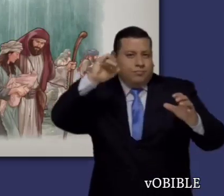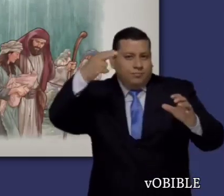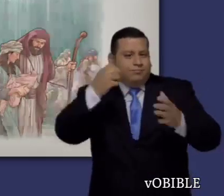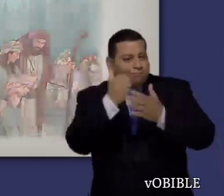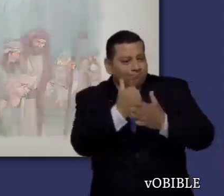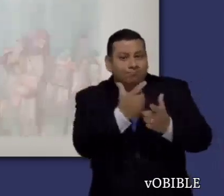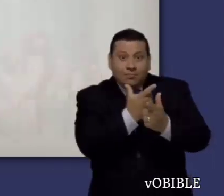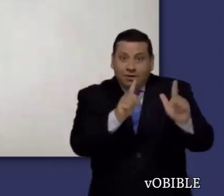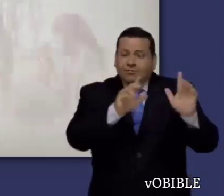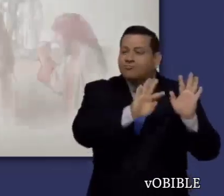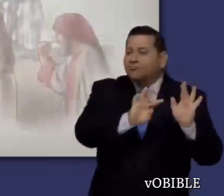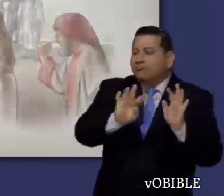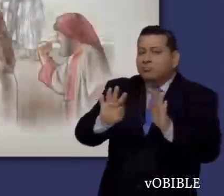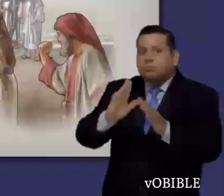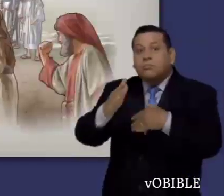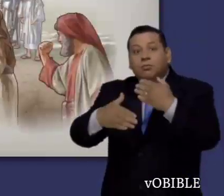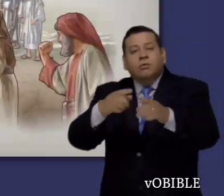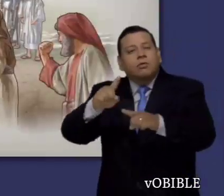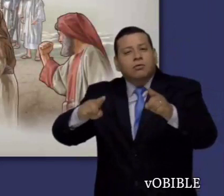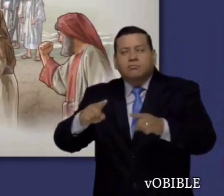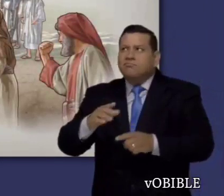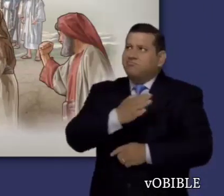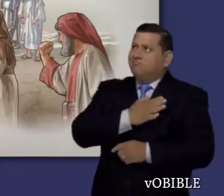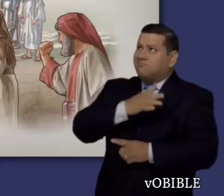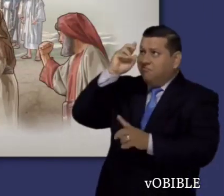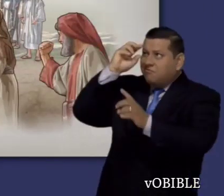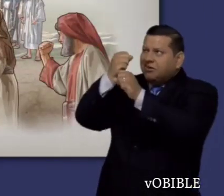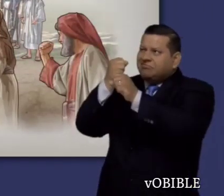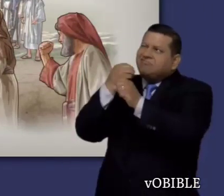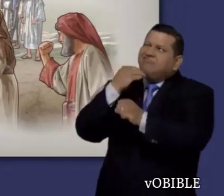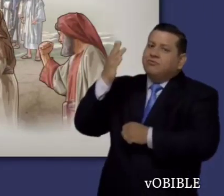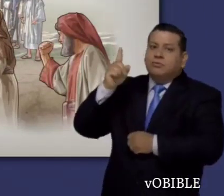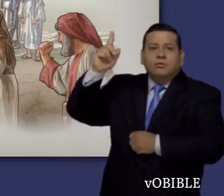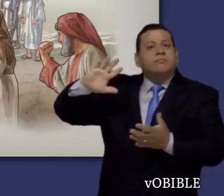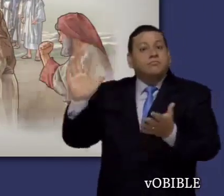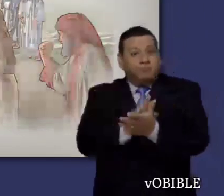pueblo de Egipto, Jehová destruyó a los israelitas que no demostraron nada de fe.